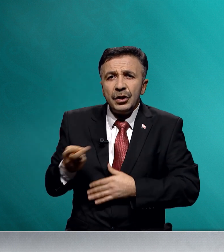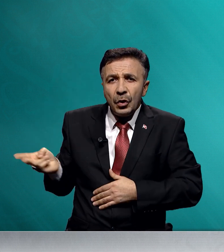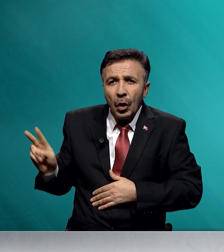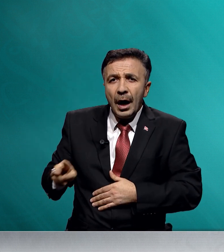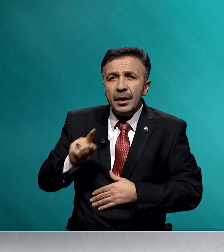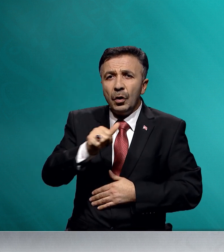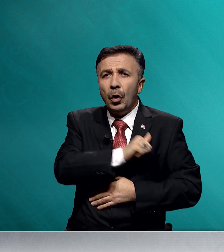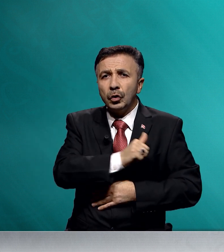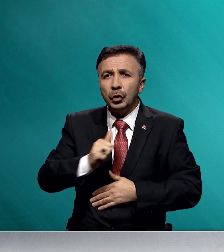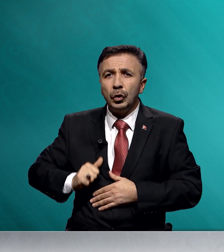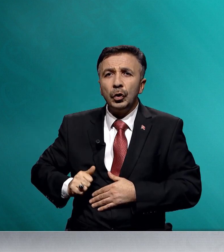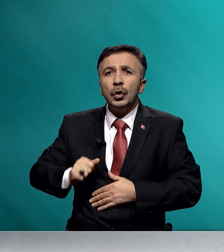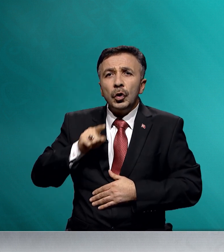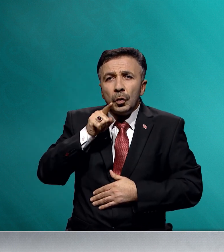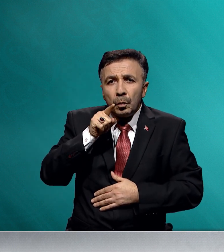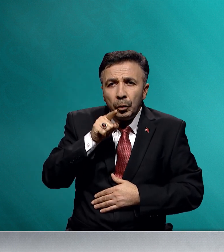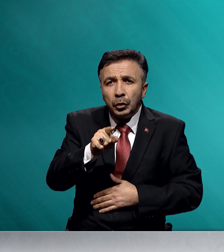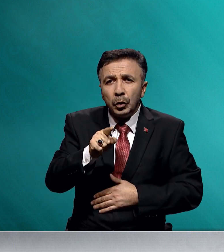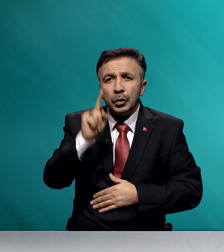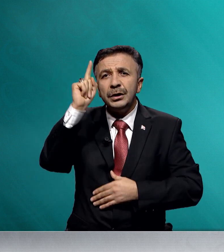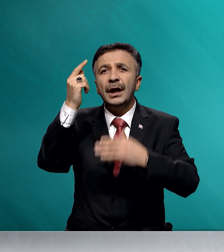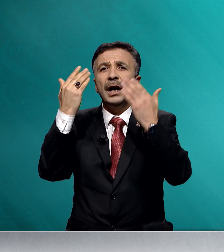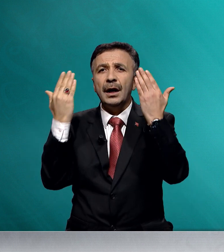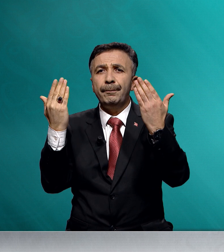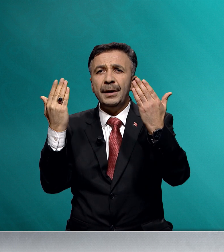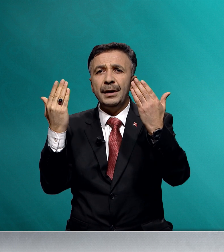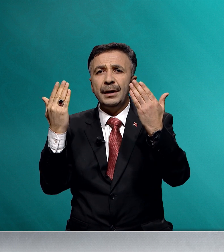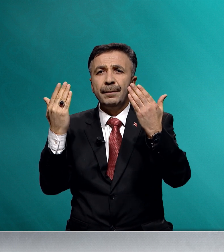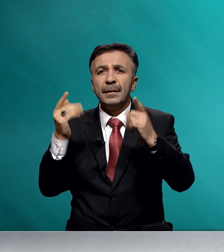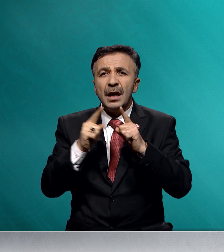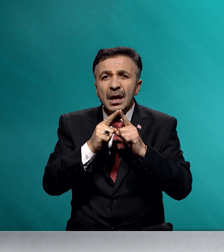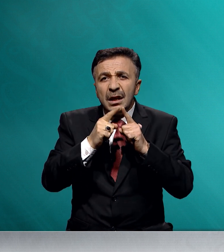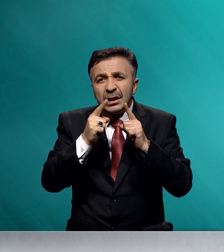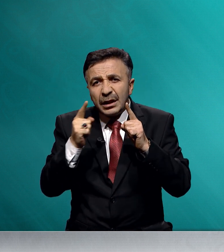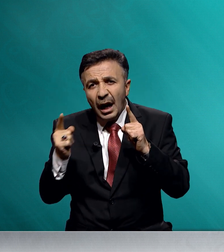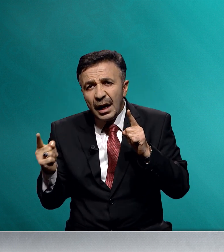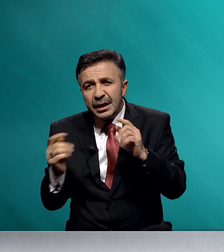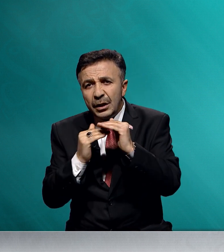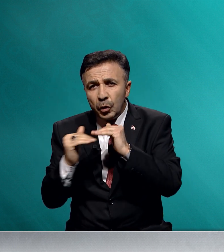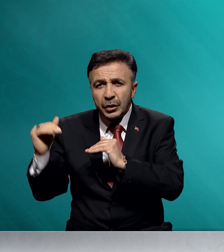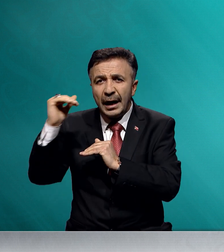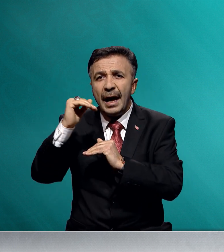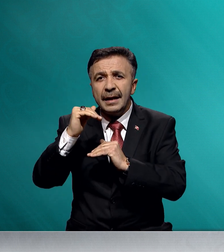ölen ordu budur ya Rabbi. Ta ki yükselen